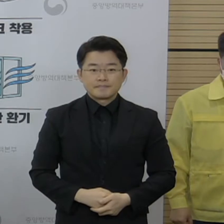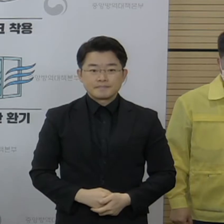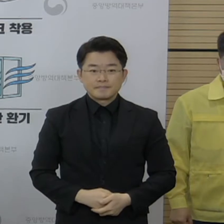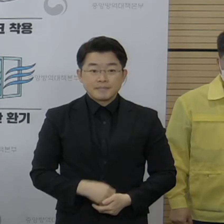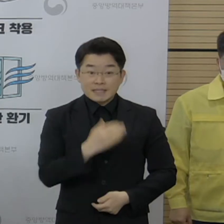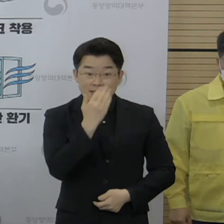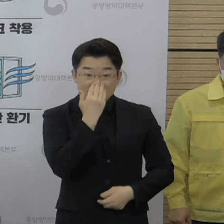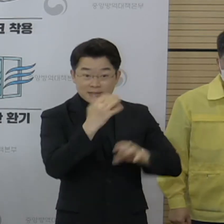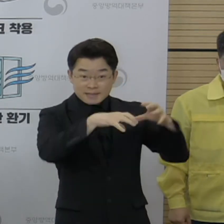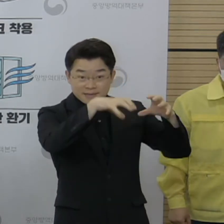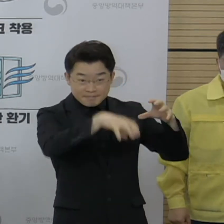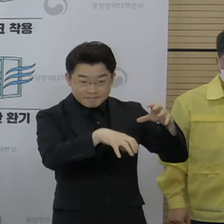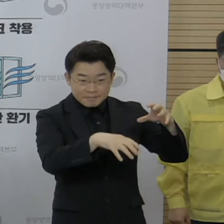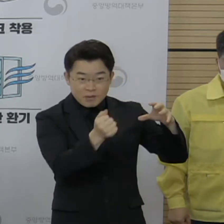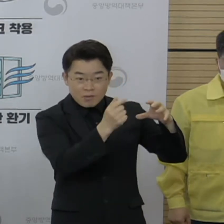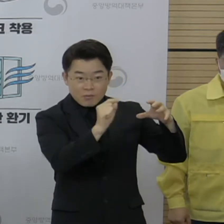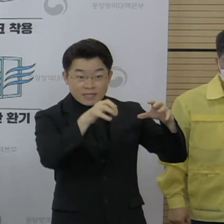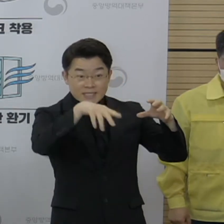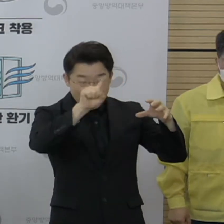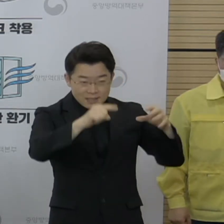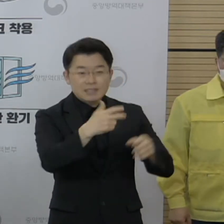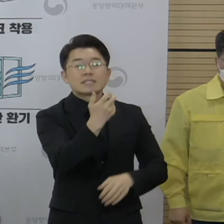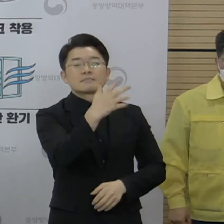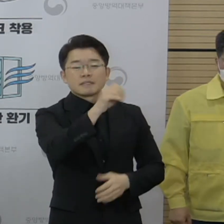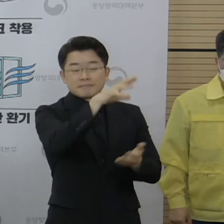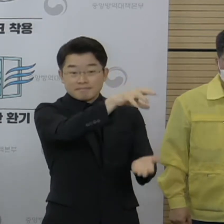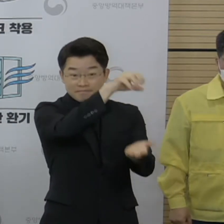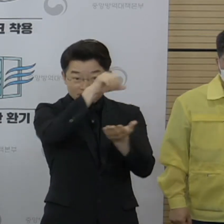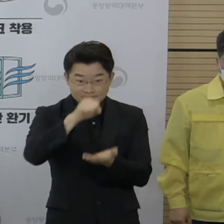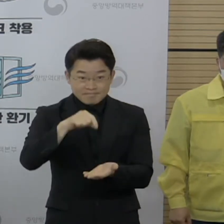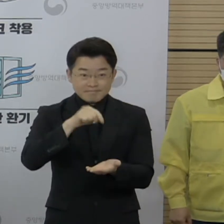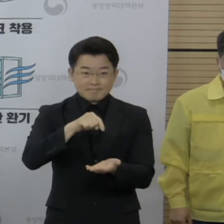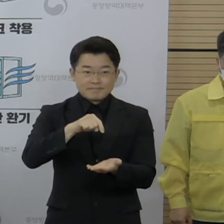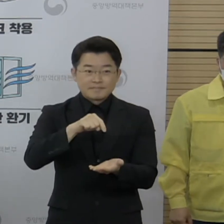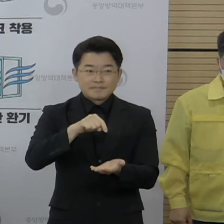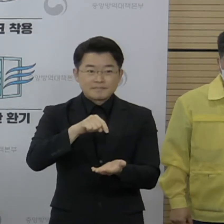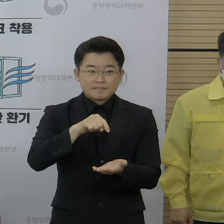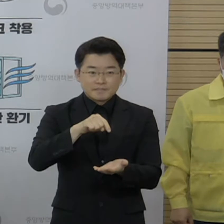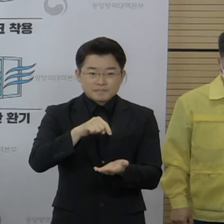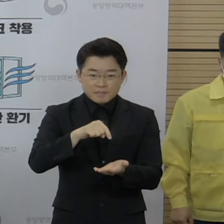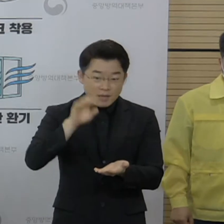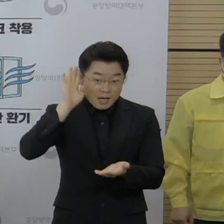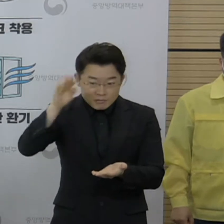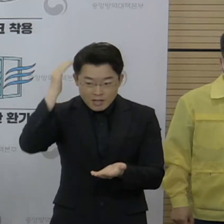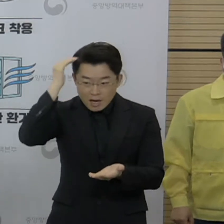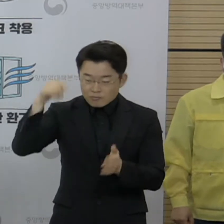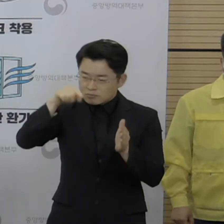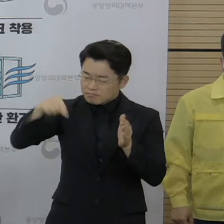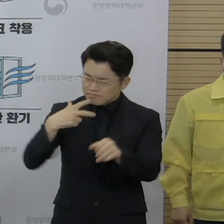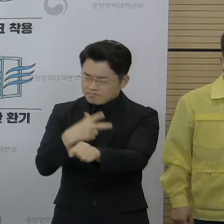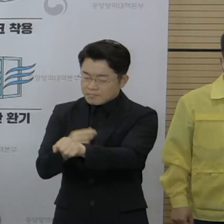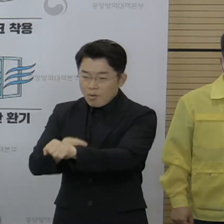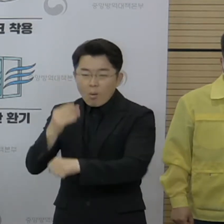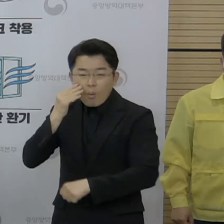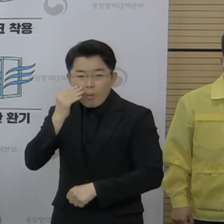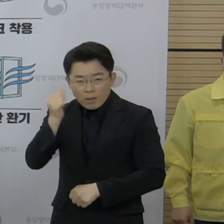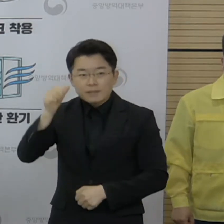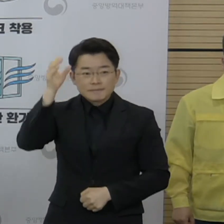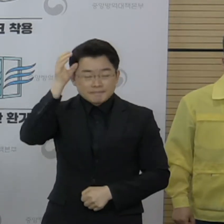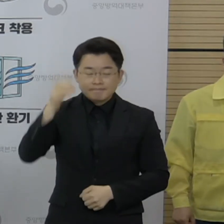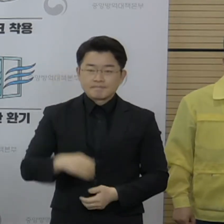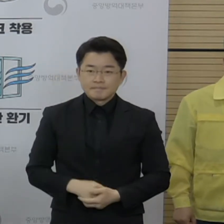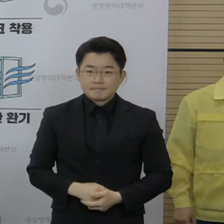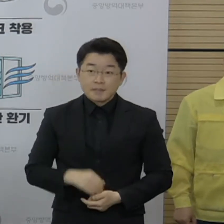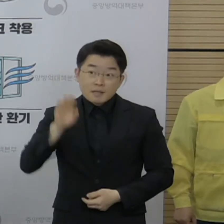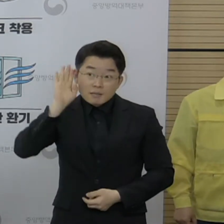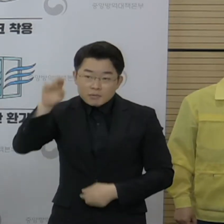이스라엘로부터 받은 화이자 백신 70만 회분은 국내 백신 접종이 상당 부분 진행될 것으로 예상되는 시점인